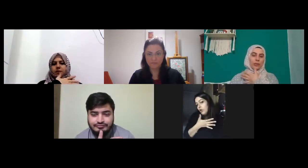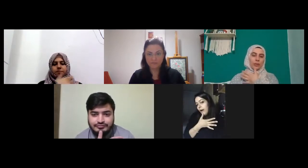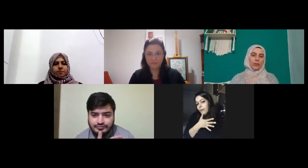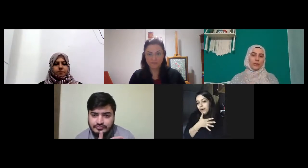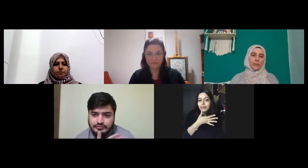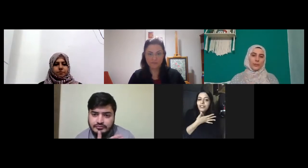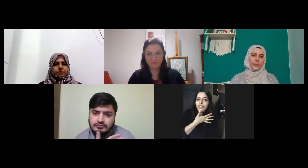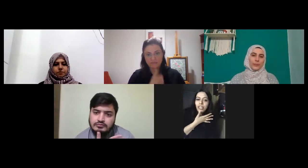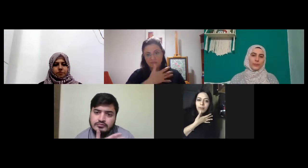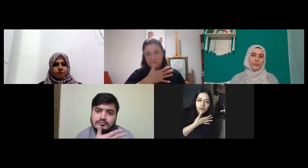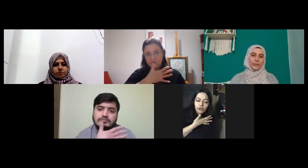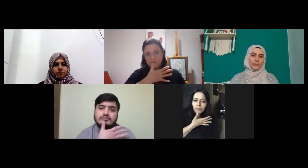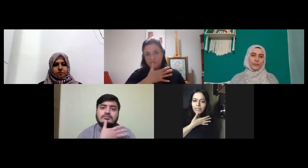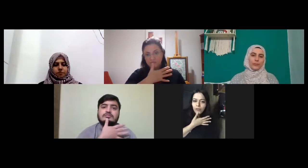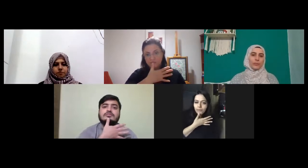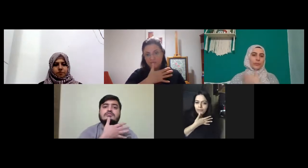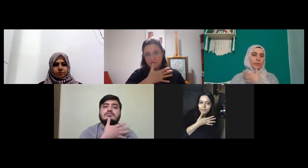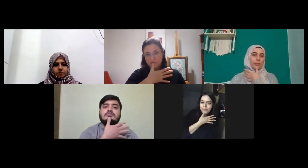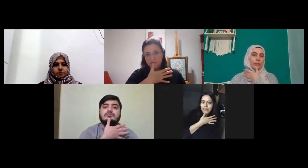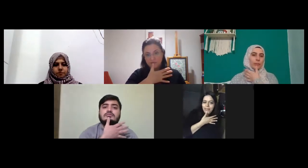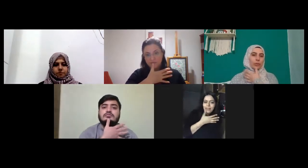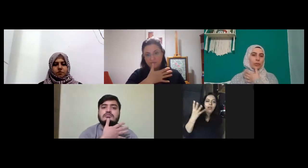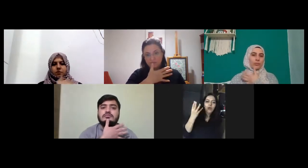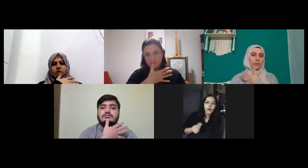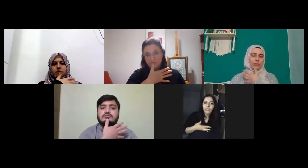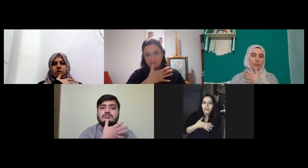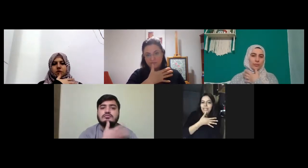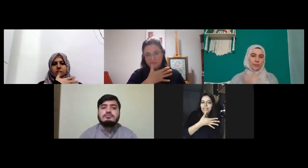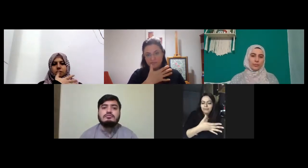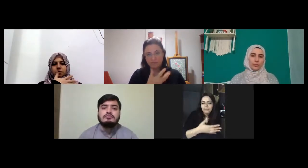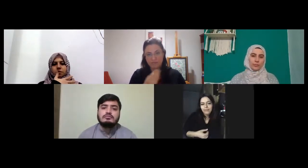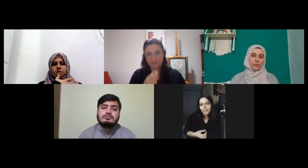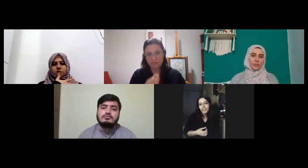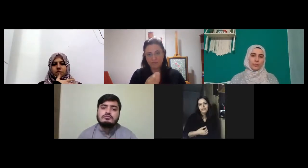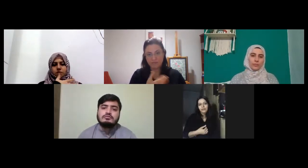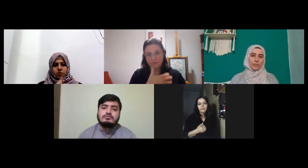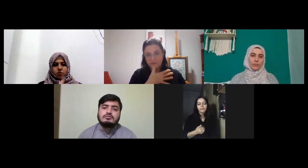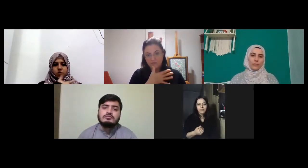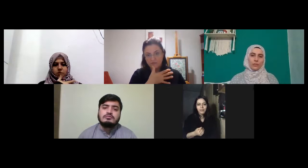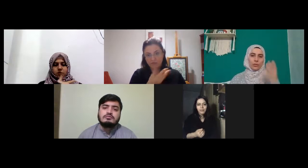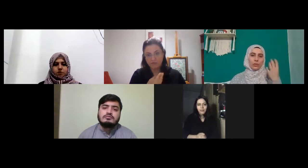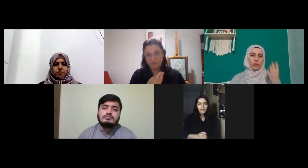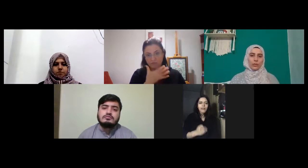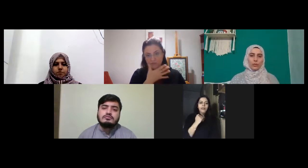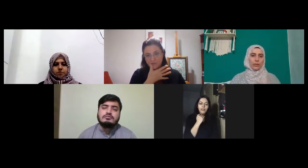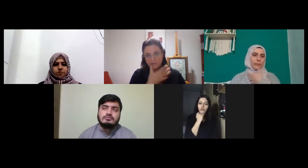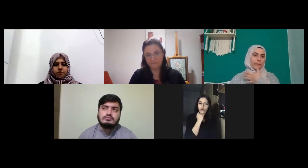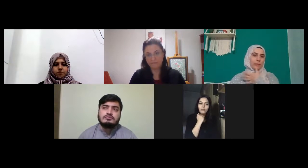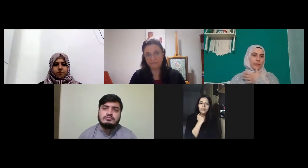parmaklarım açık çeneme uğruyorum biliyorum bilmek olabilirim birleştirdim dolmak